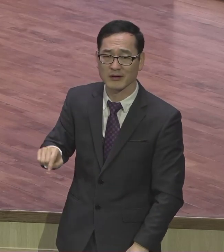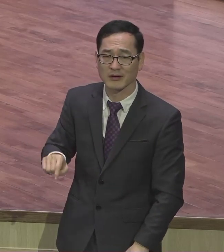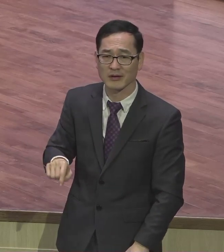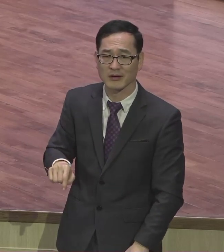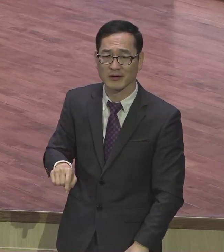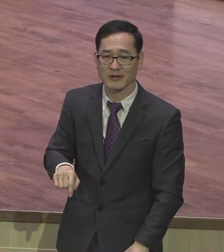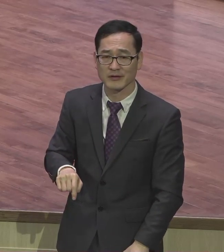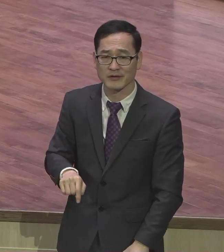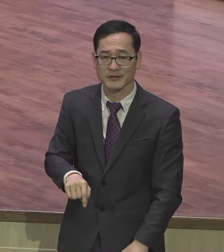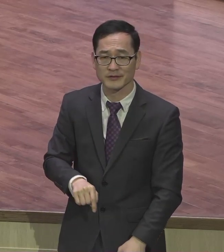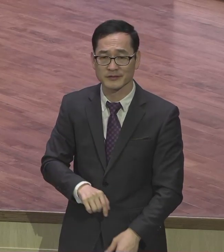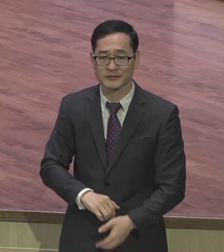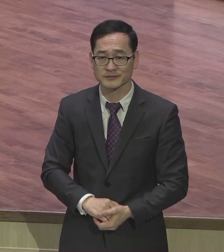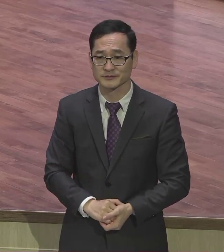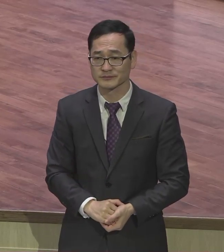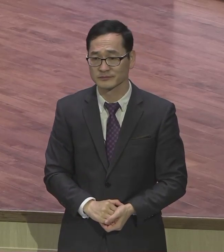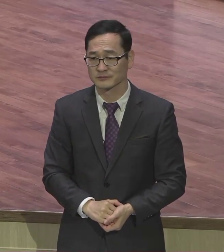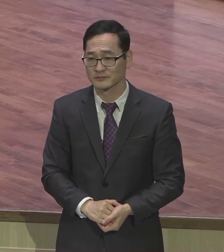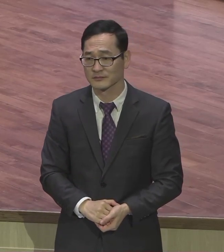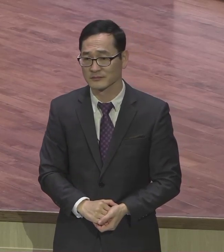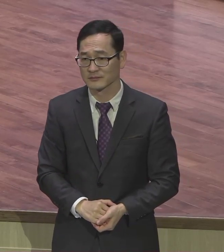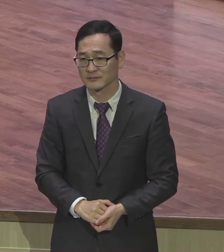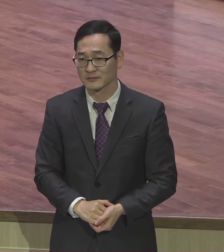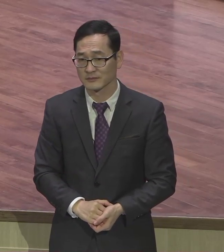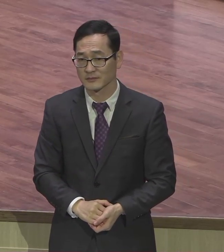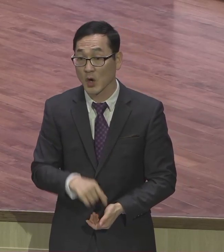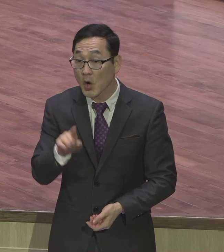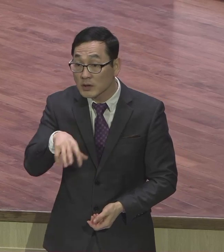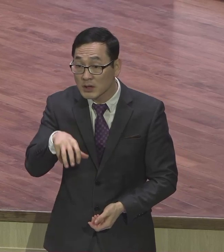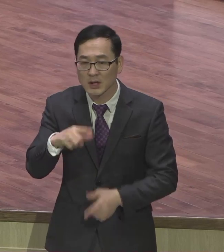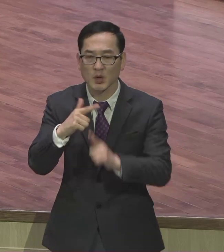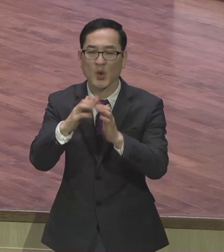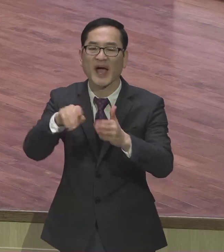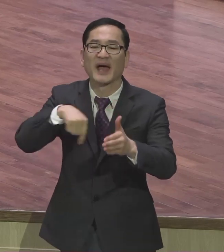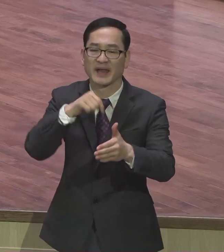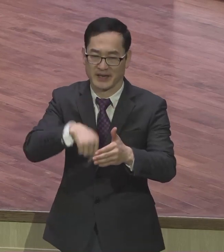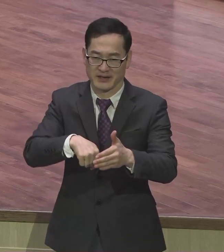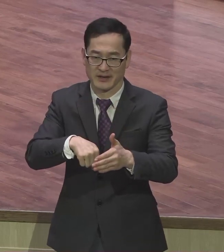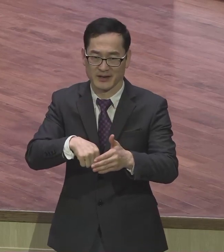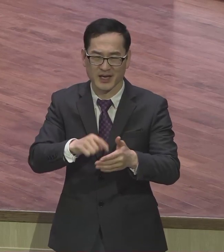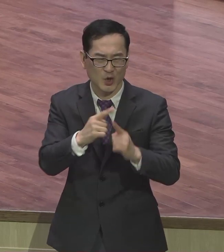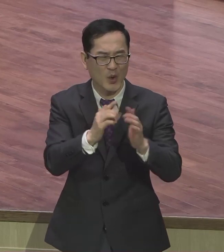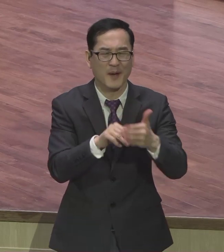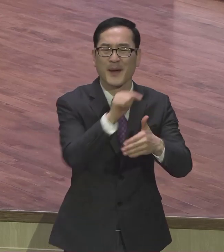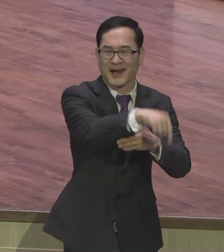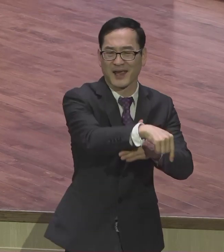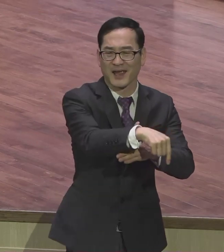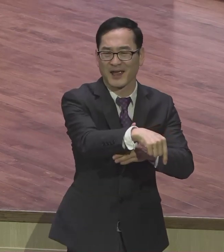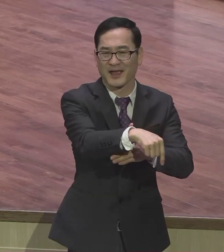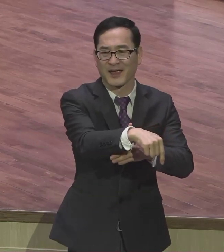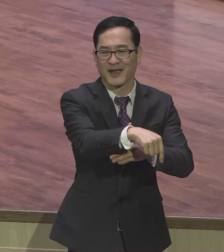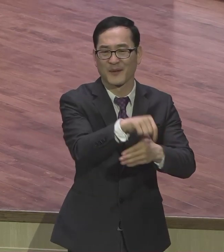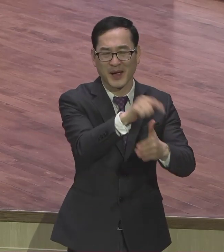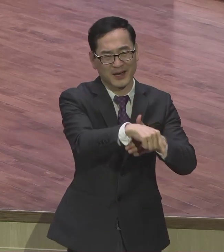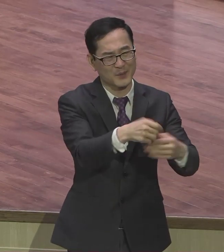배워있어요 어디서? 교회 안에서 교회밖에 당연히 없는 거니까 그거는 뭐 져주고